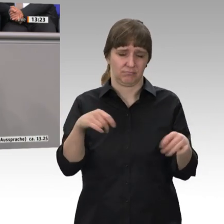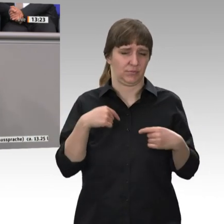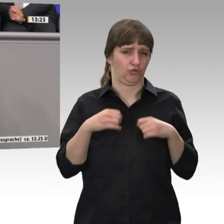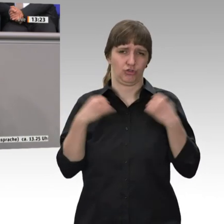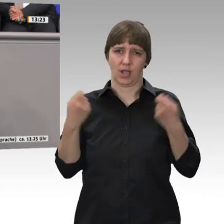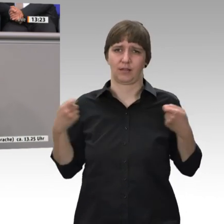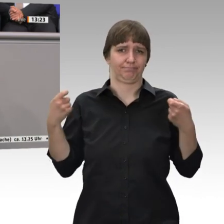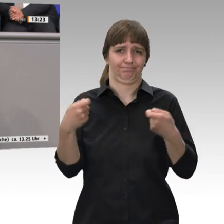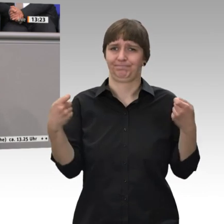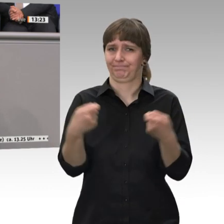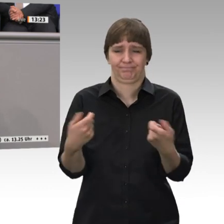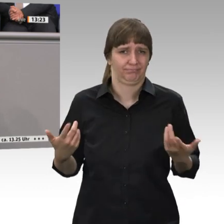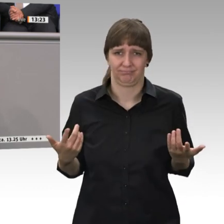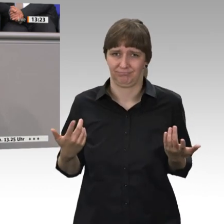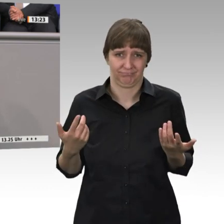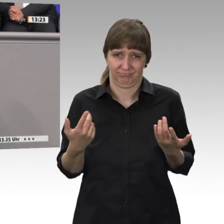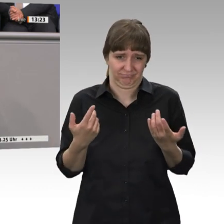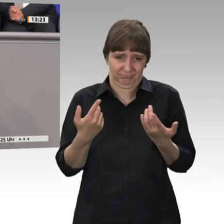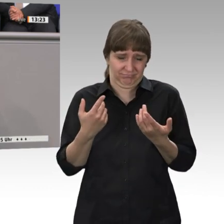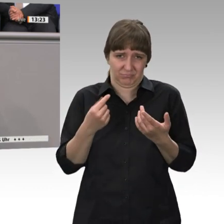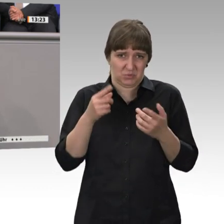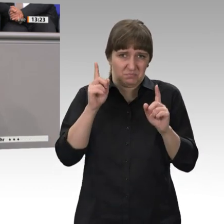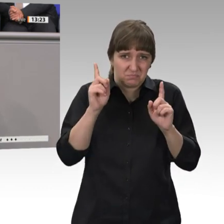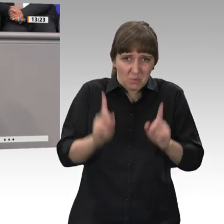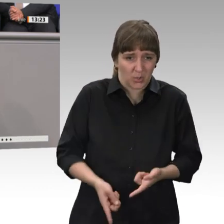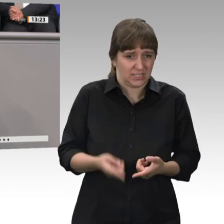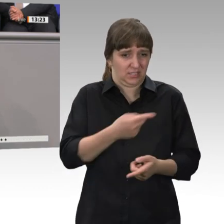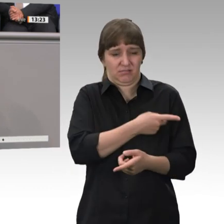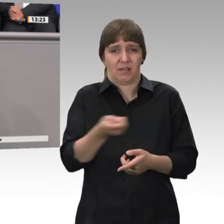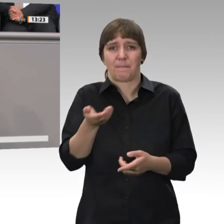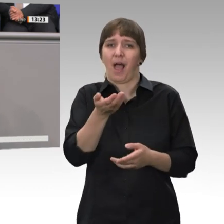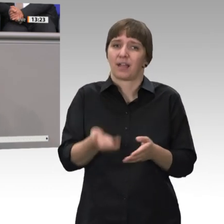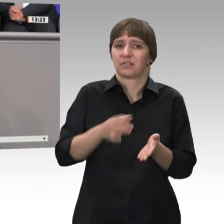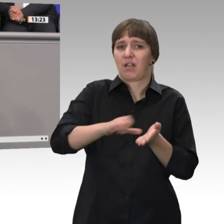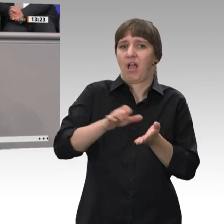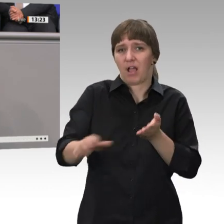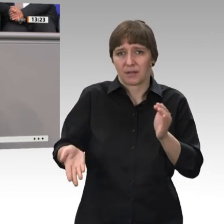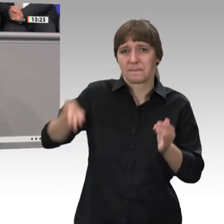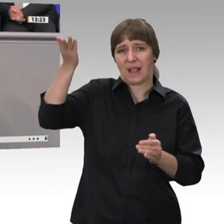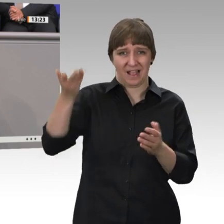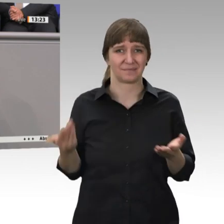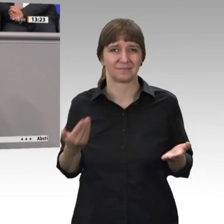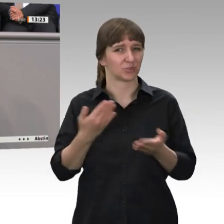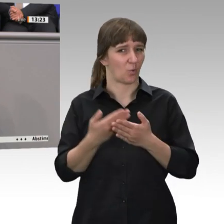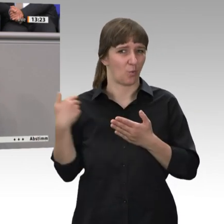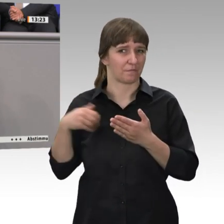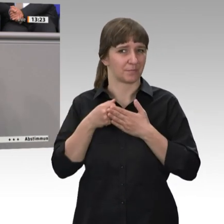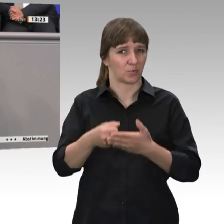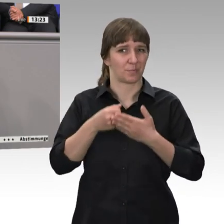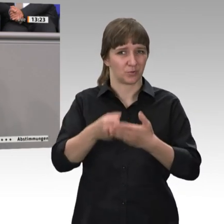eine exorbitante Steigerung der Beiträge. Auch das wurde schon mehrmals betont. Diejenigen, die arbeiten – nein,